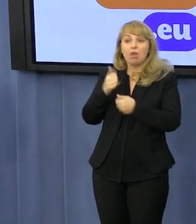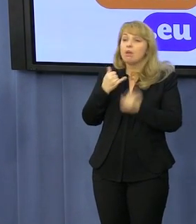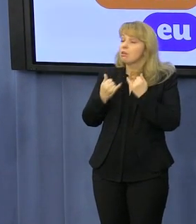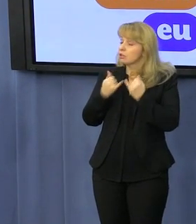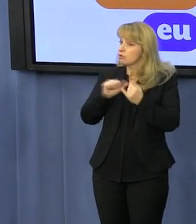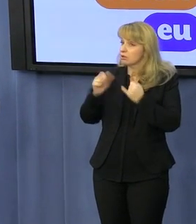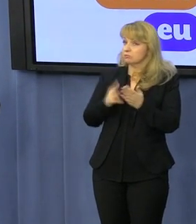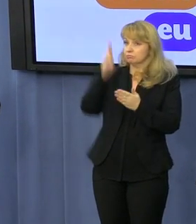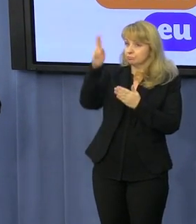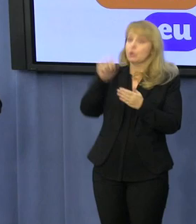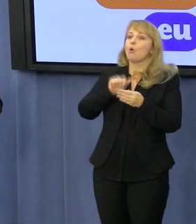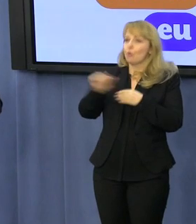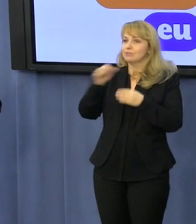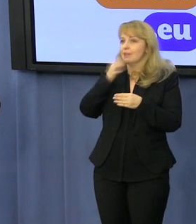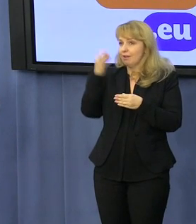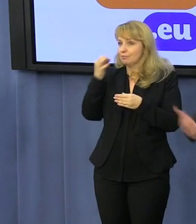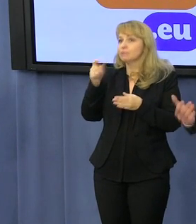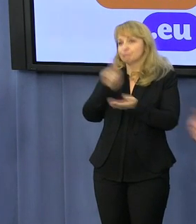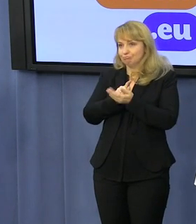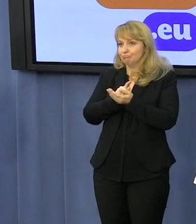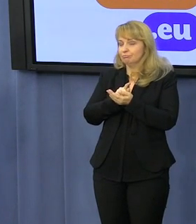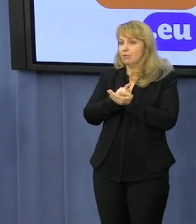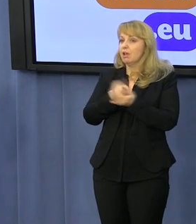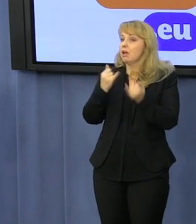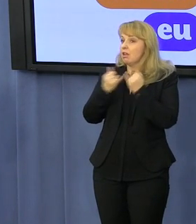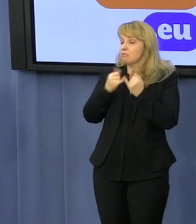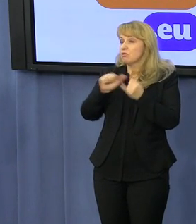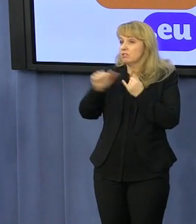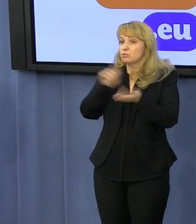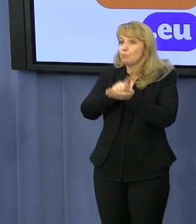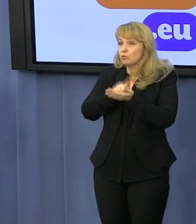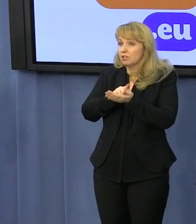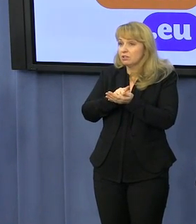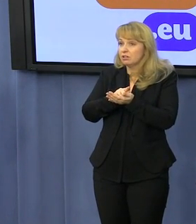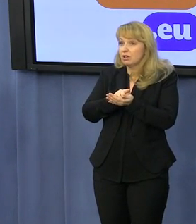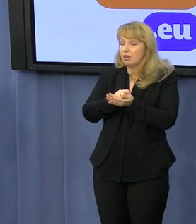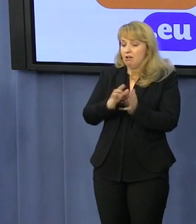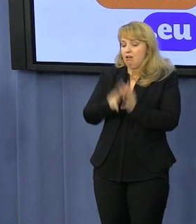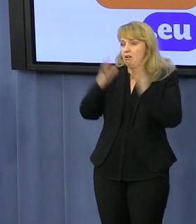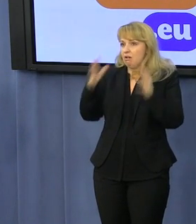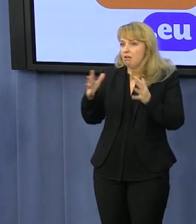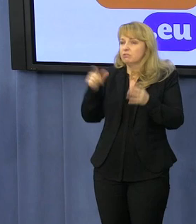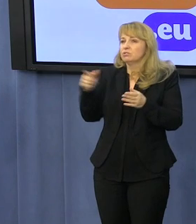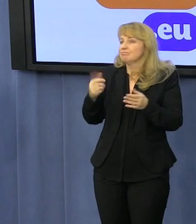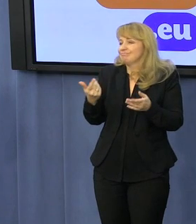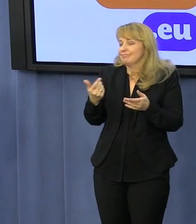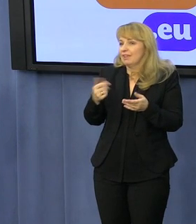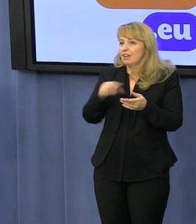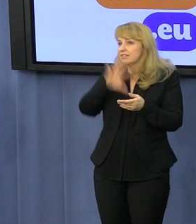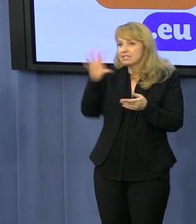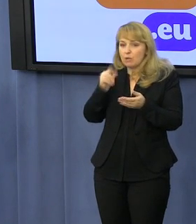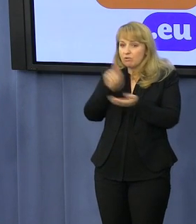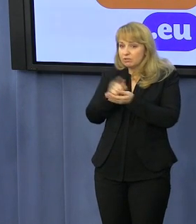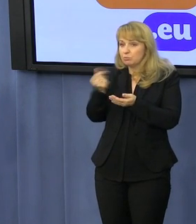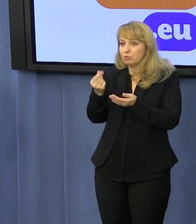graczem, on w długim okresie wygra. W momencie, kiedy tak wysokie jest opodatkowanie, tą możliwość wygranej jej się zabiera i